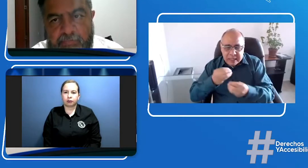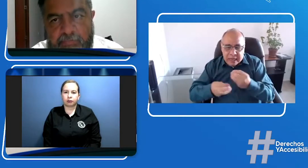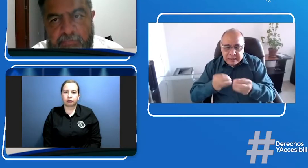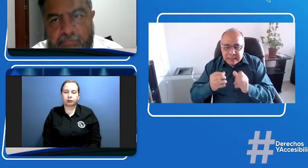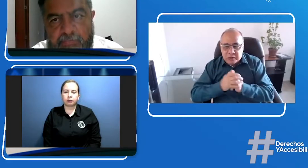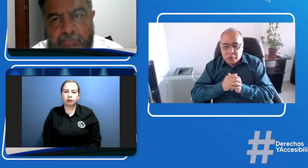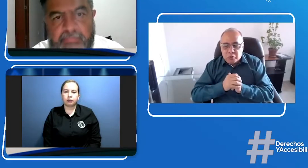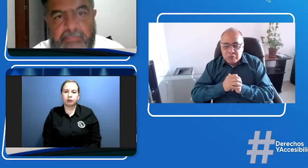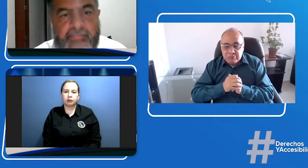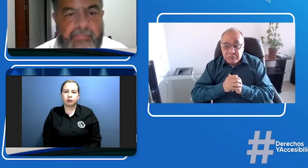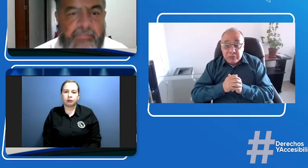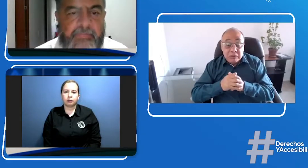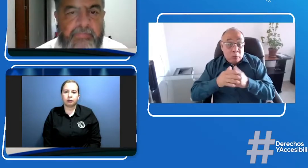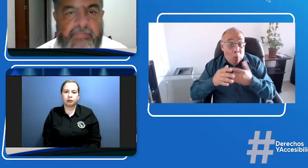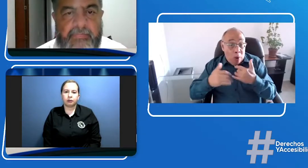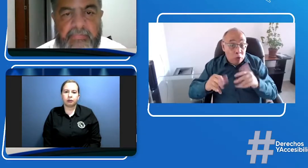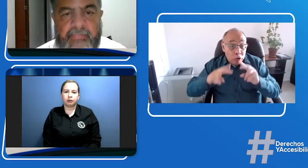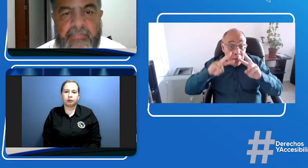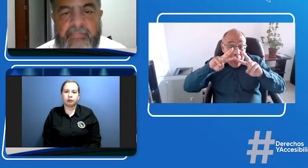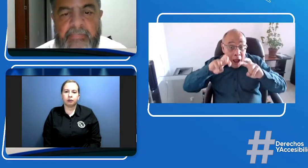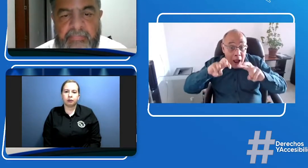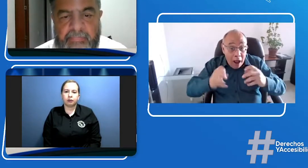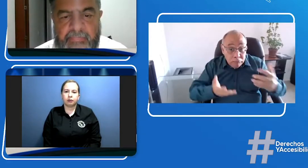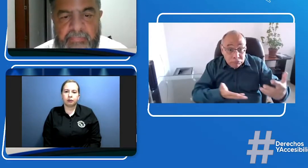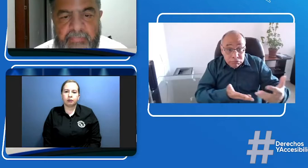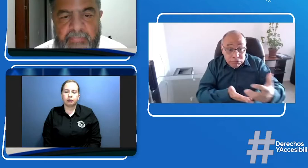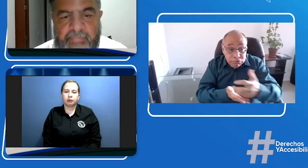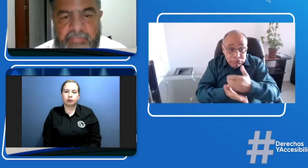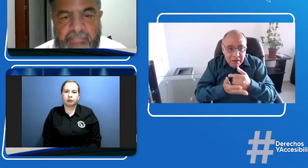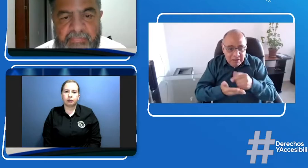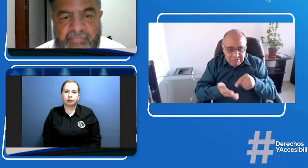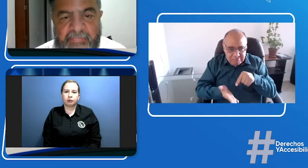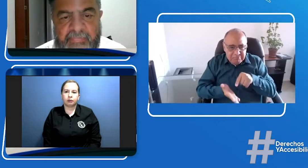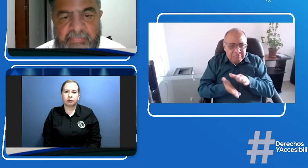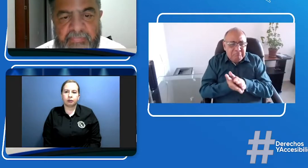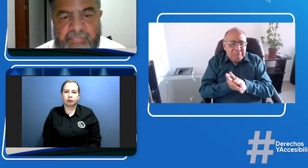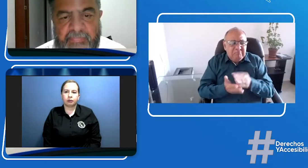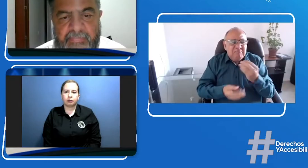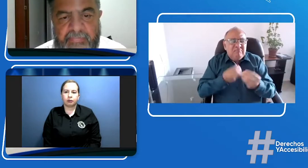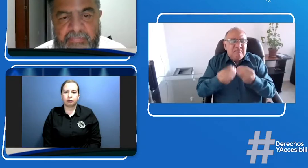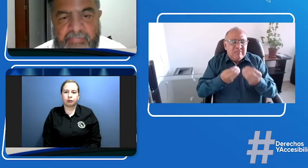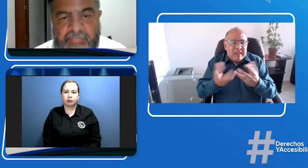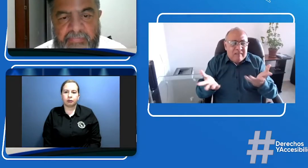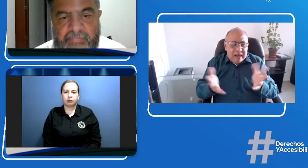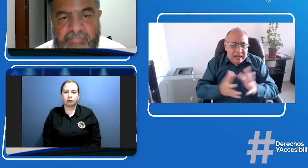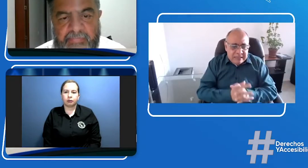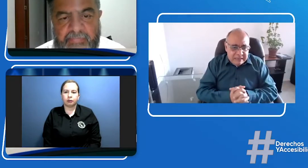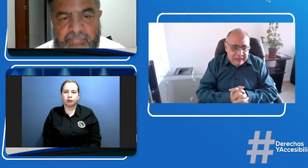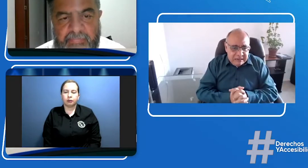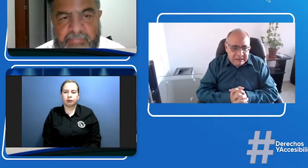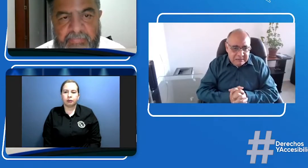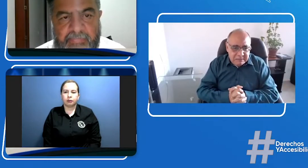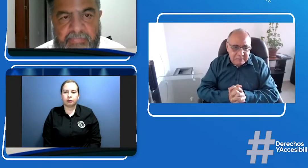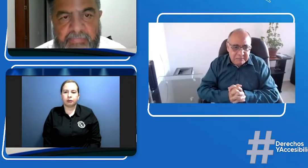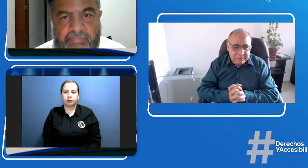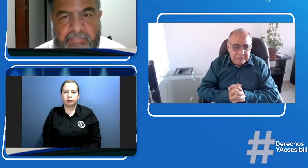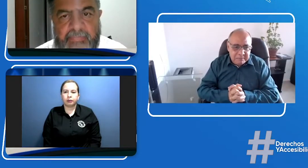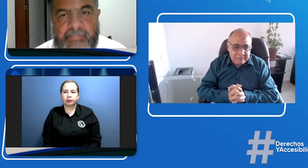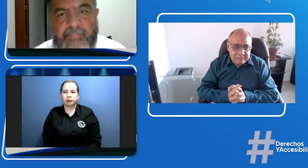estas encuestas? Por favor. Y además de eso, ¿cómo va a ser? ¿Qué tipo de investigación